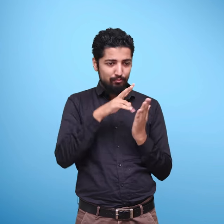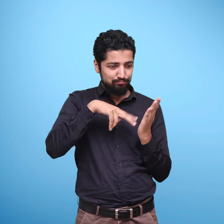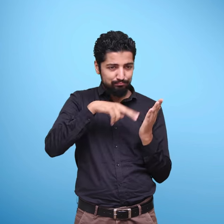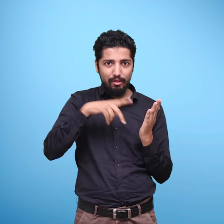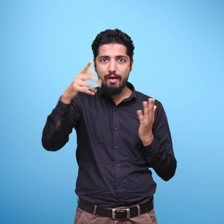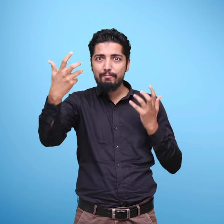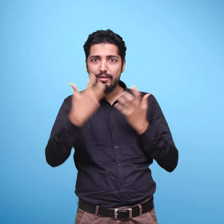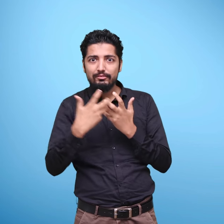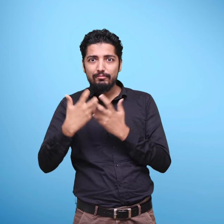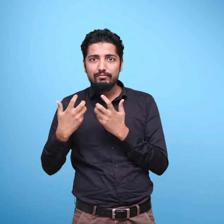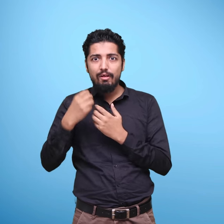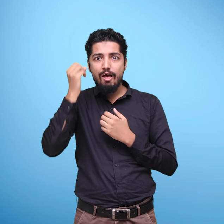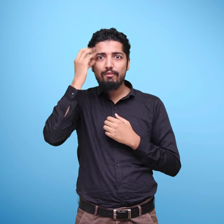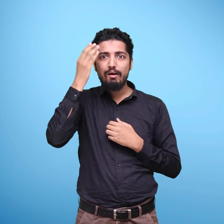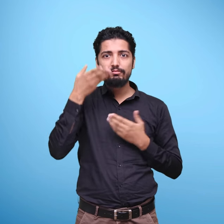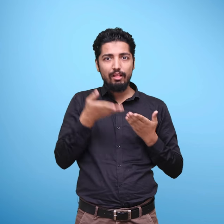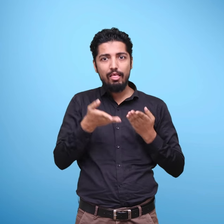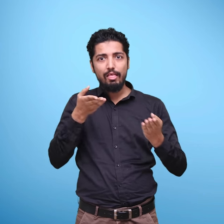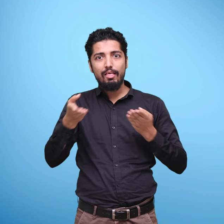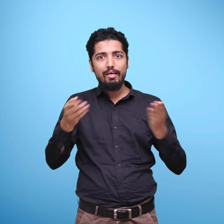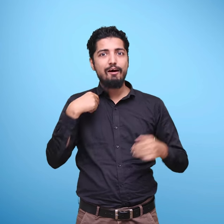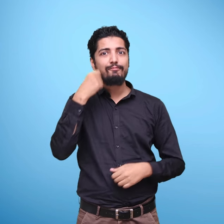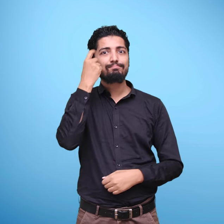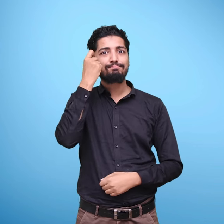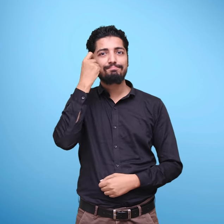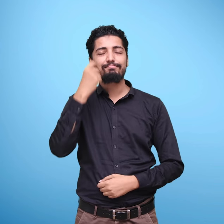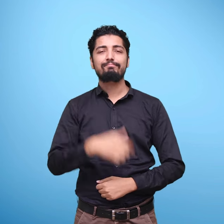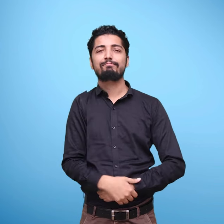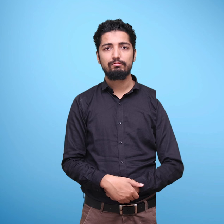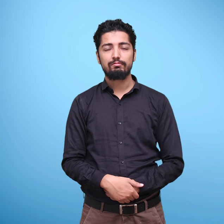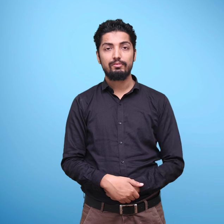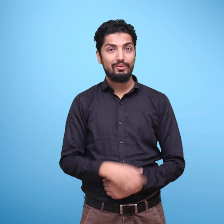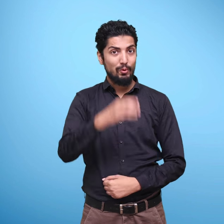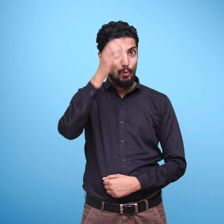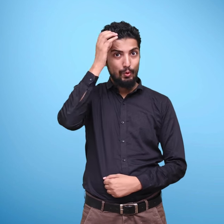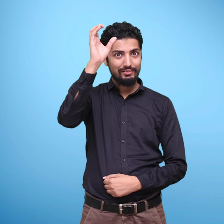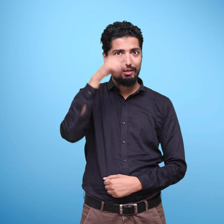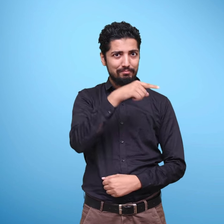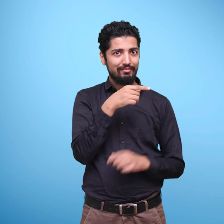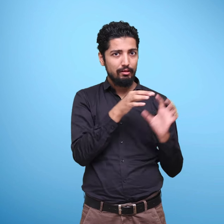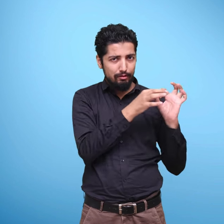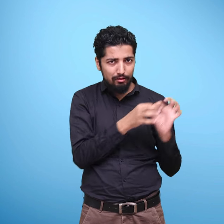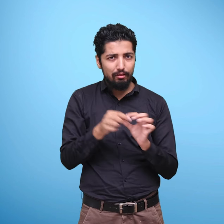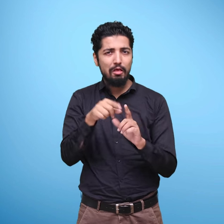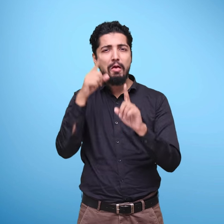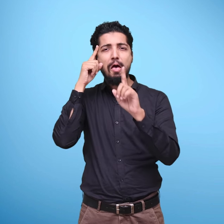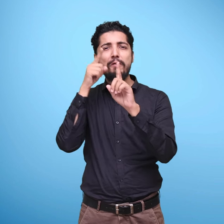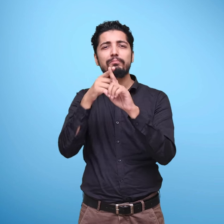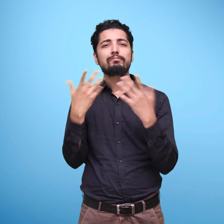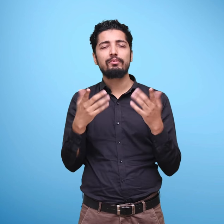संबंधित अवधारनाओं को अपने संदर्भों में समझने की स्थिती जन्य जागरूकता प्रदान करती है। यद पी